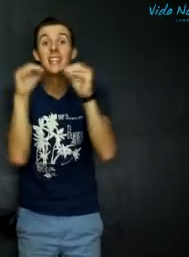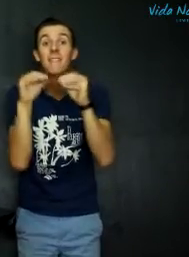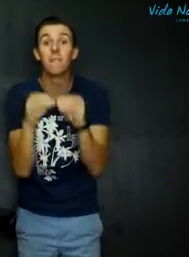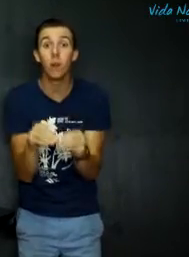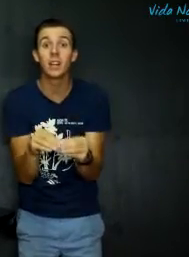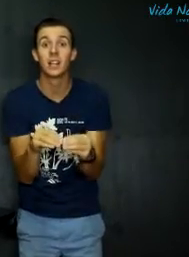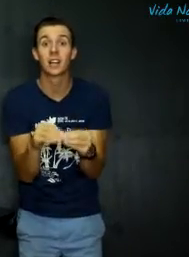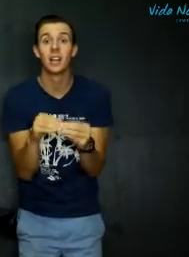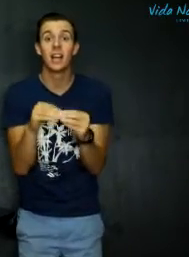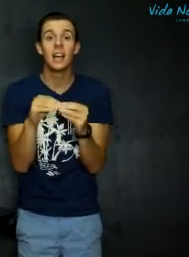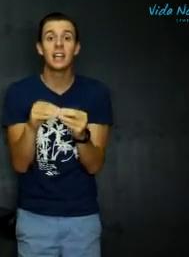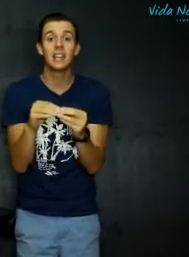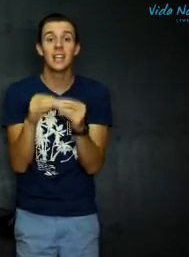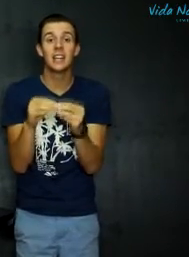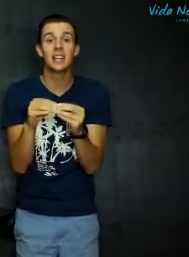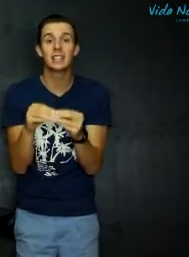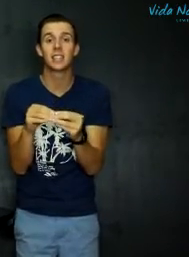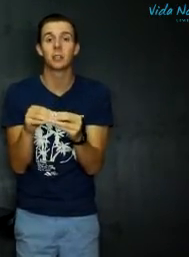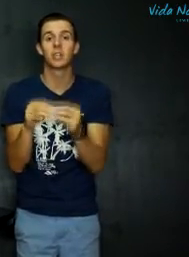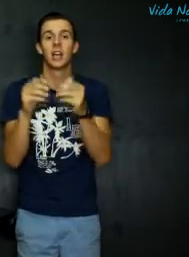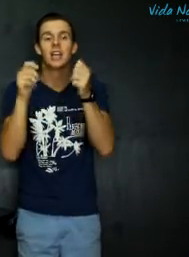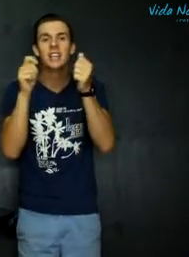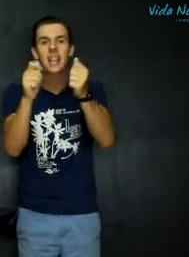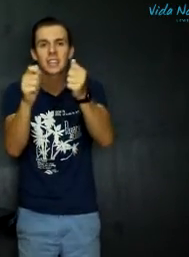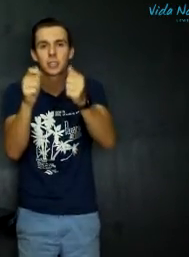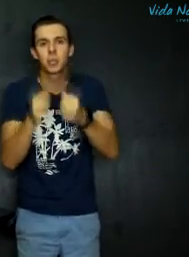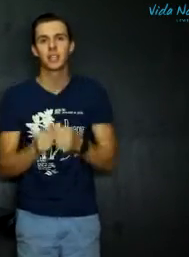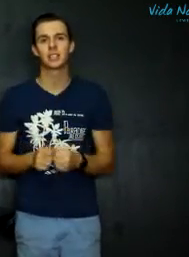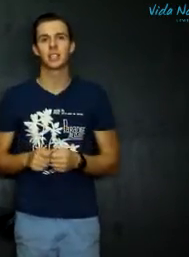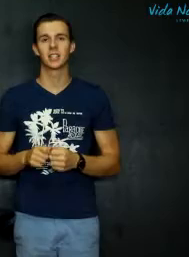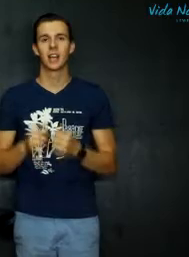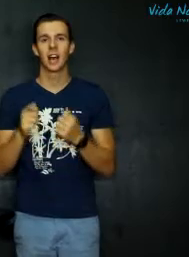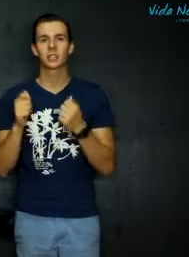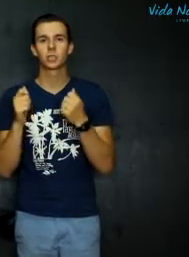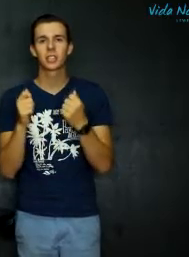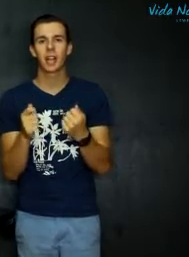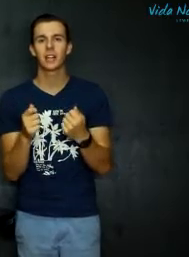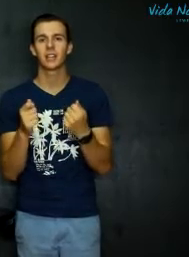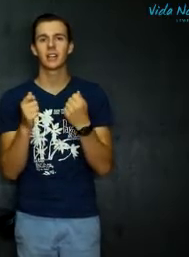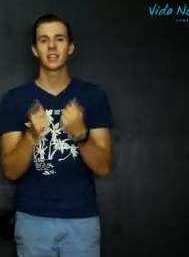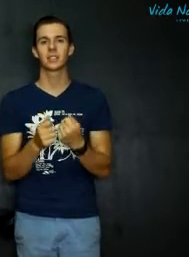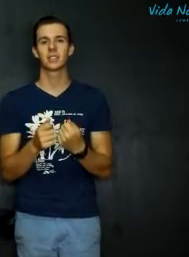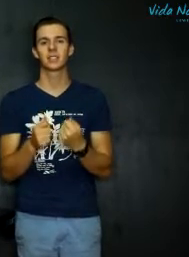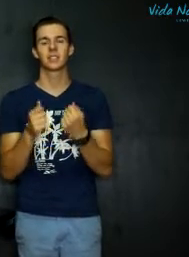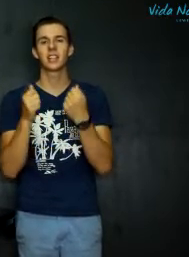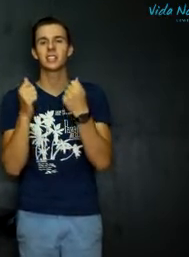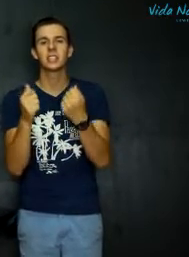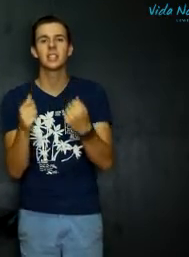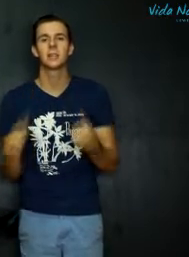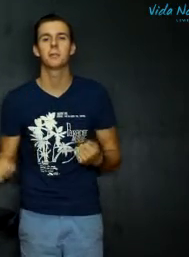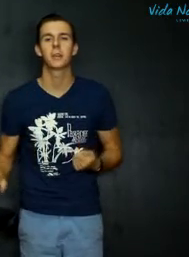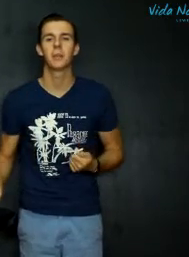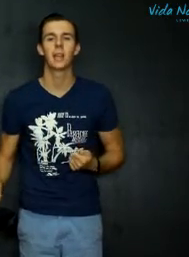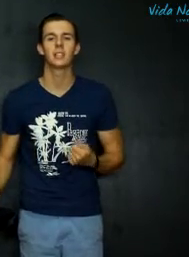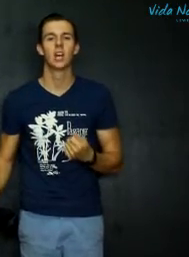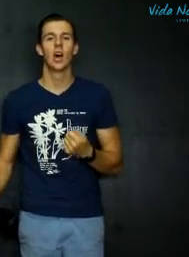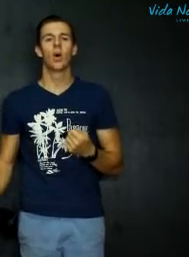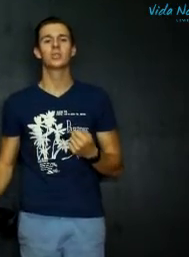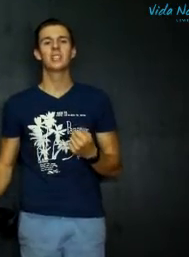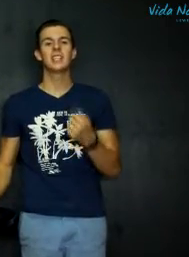teen. woordig in hier die saus. Net so is dit as ons kyk na Jesus na die sene van die mens. Ons sien